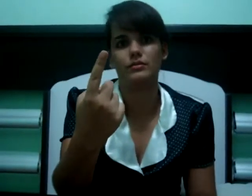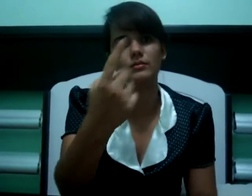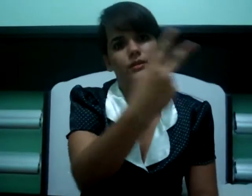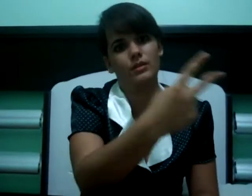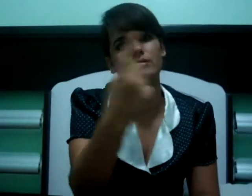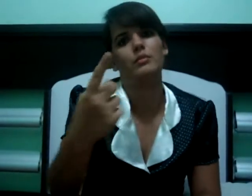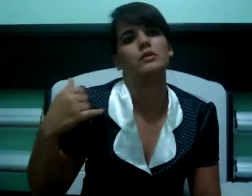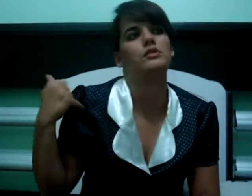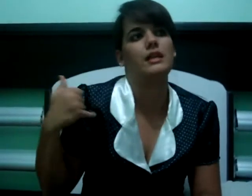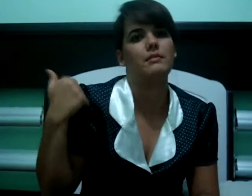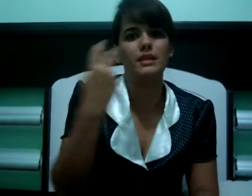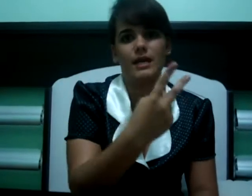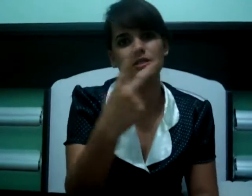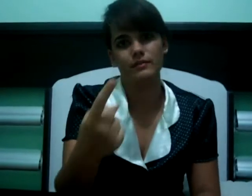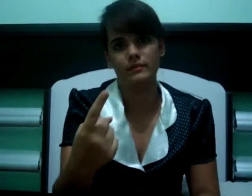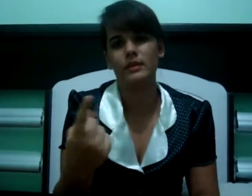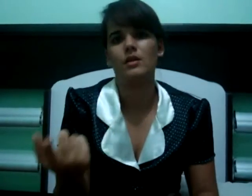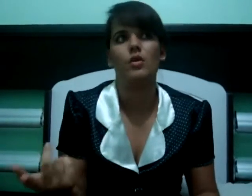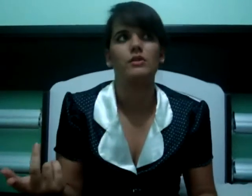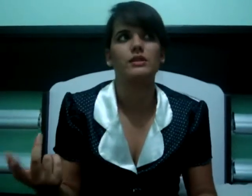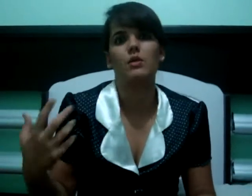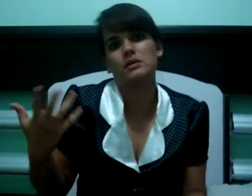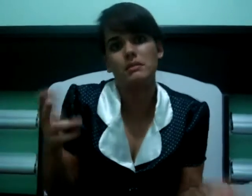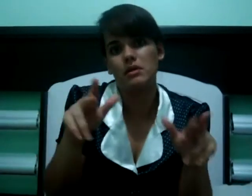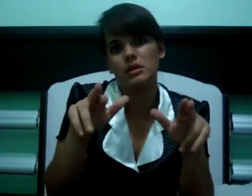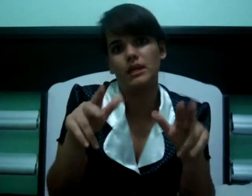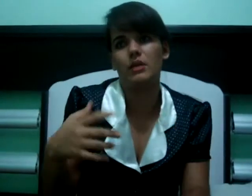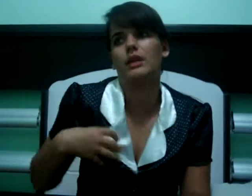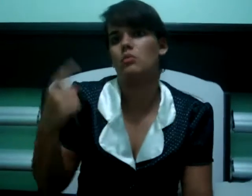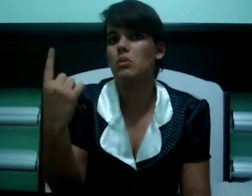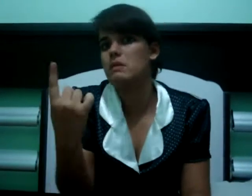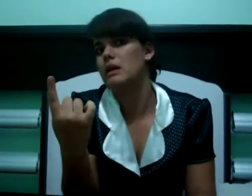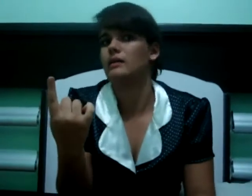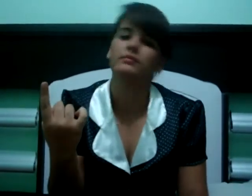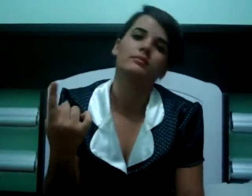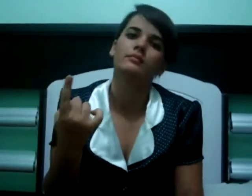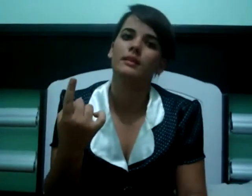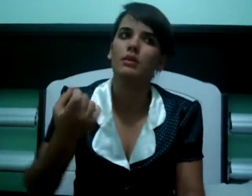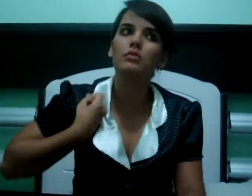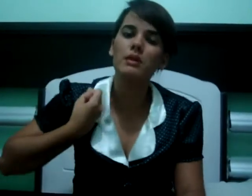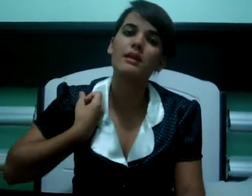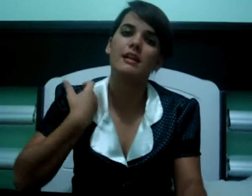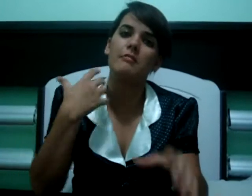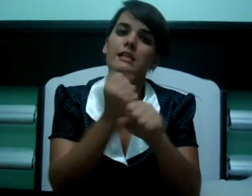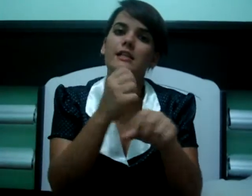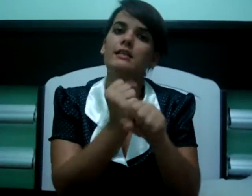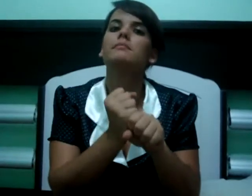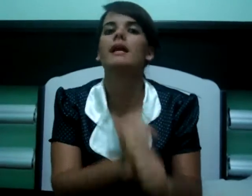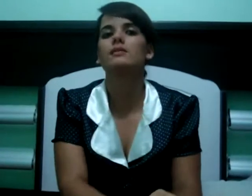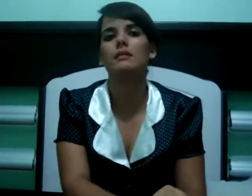Então, eu posso dizer a minha idade. Posso dizer quantos irmãos eu tenho. Eu tenho uma irmã. Então, o número serve mais para isso